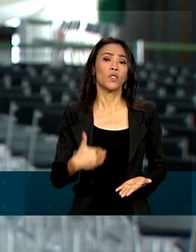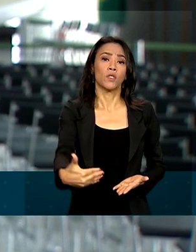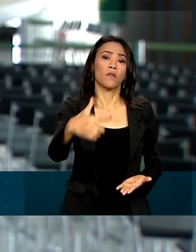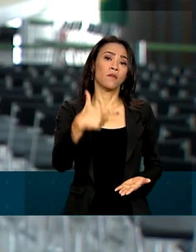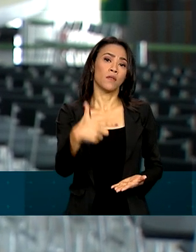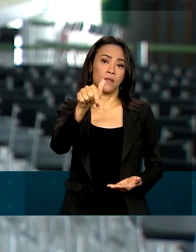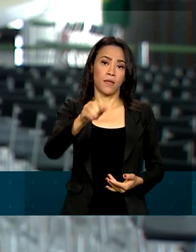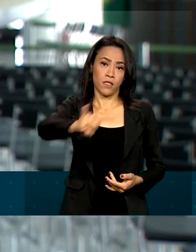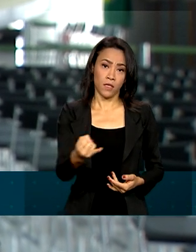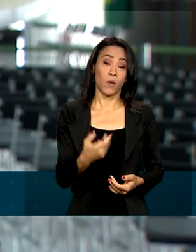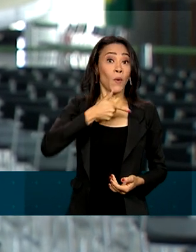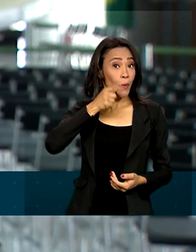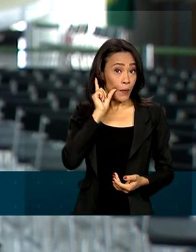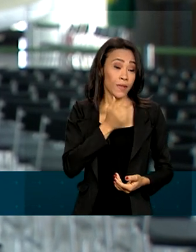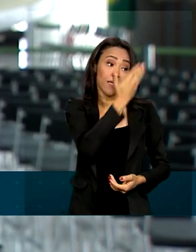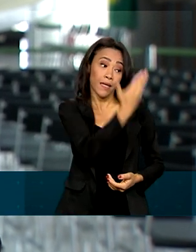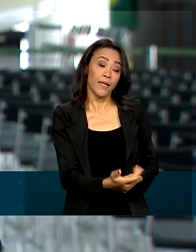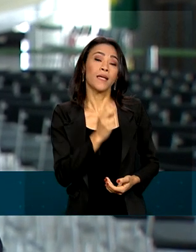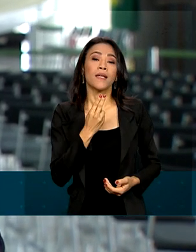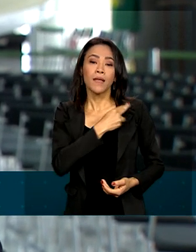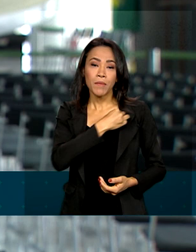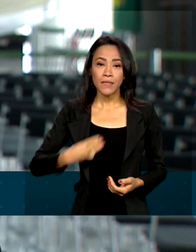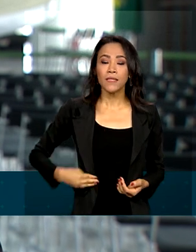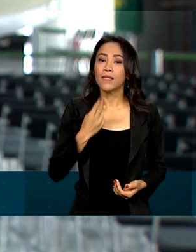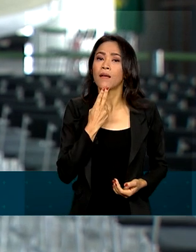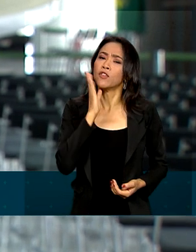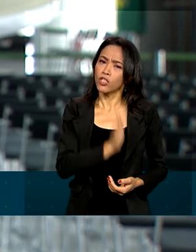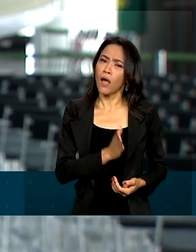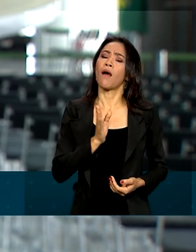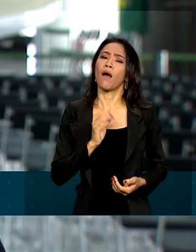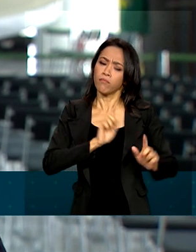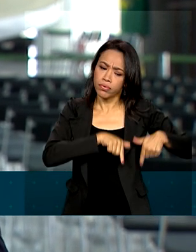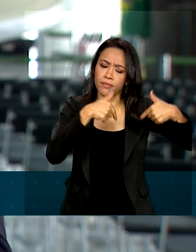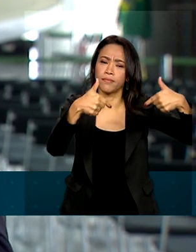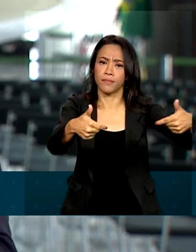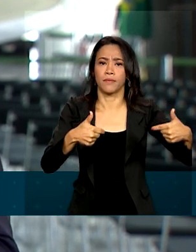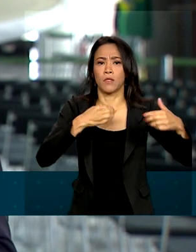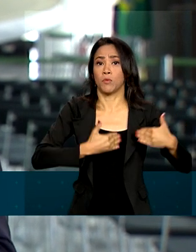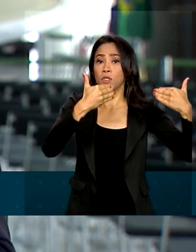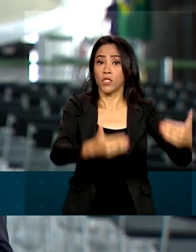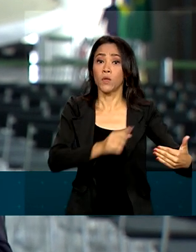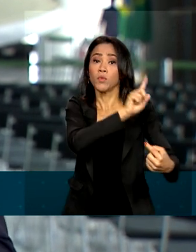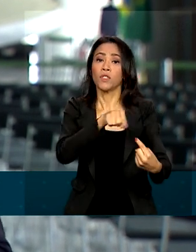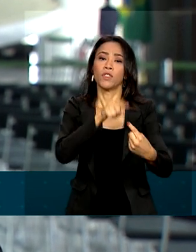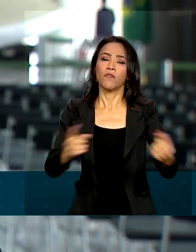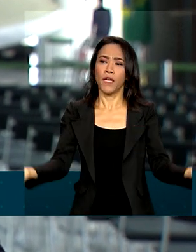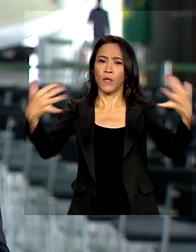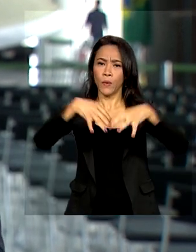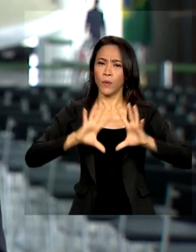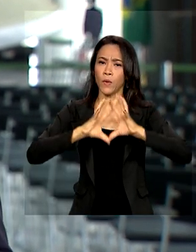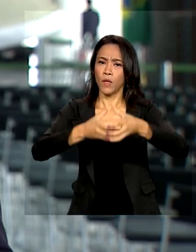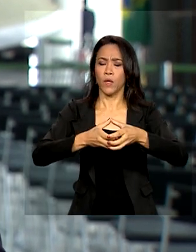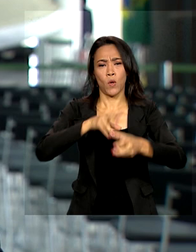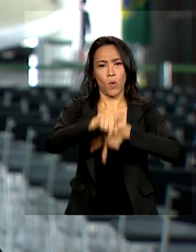ontem, Simone Tebet assumiu o Ministério do Planejamento. Ela disse que um dos objetivos da pasta é incluir todos os brasileiros no orçamento.